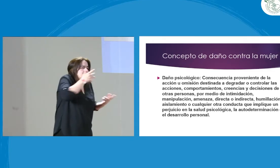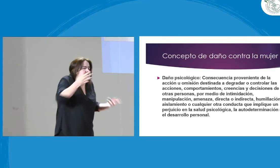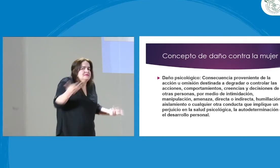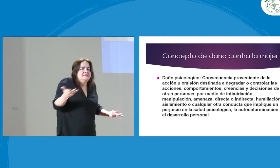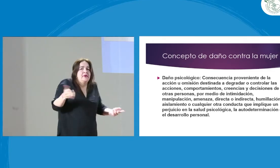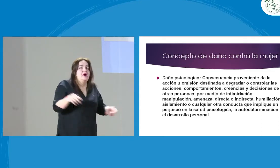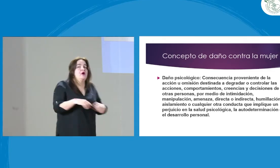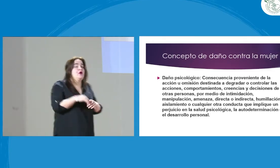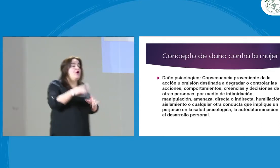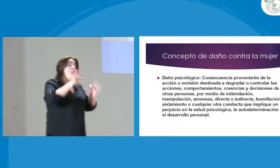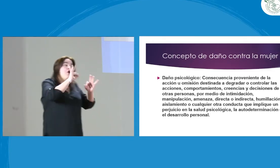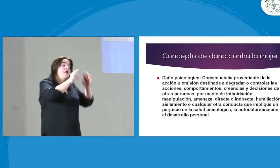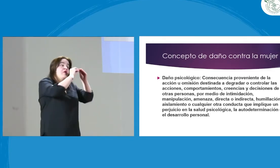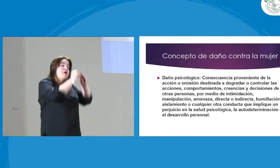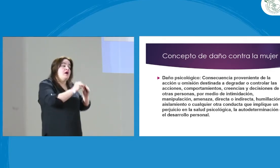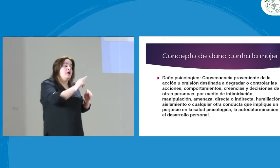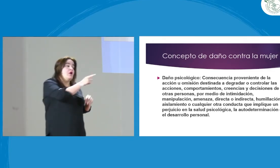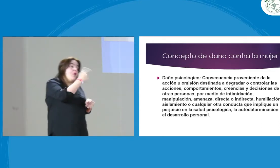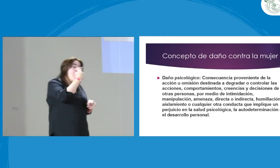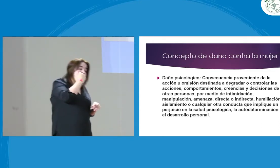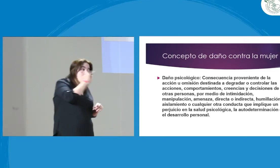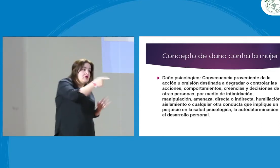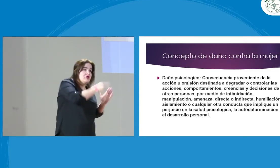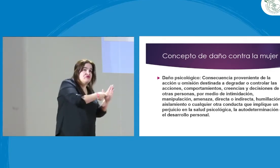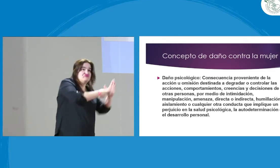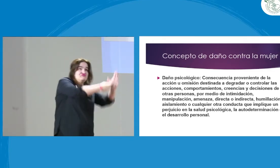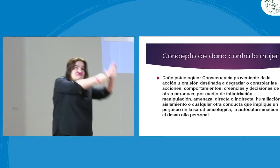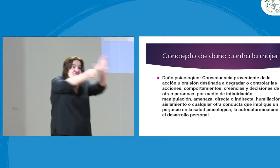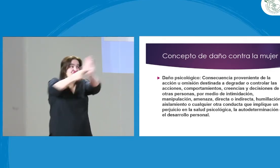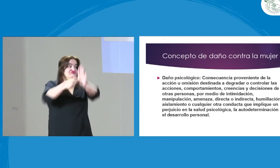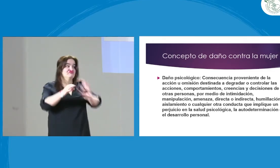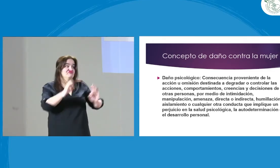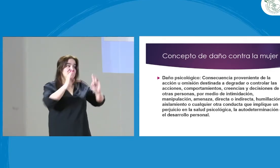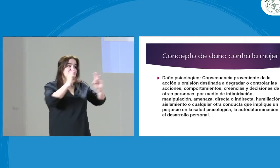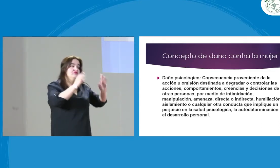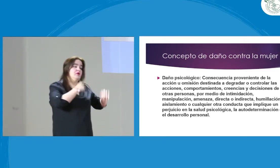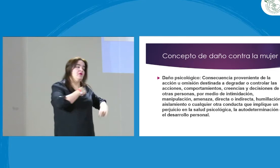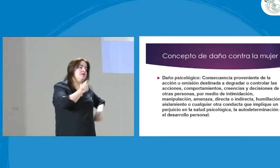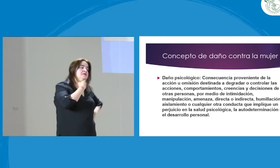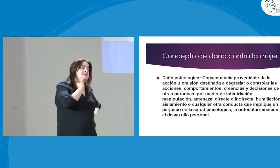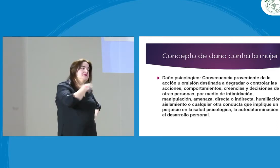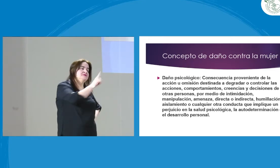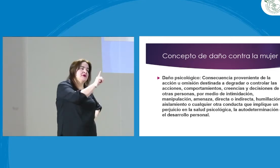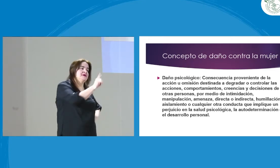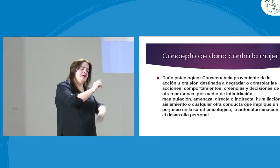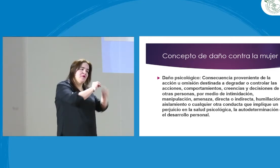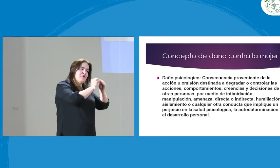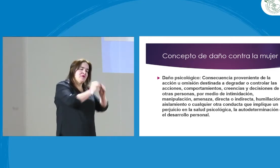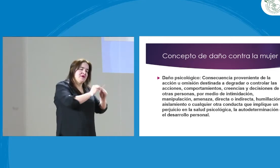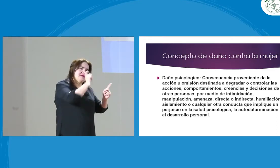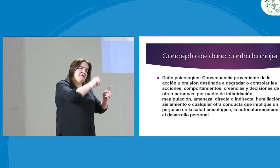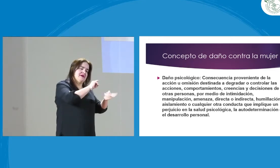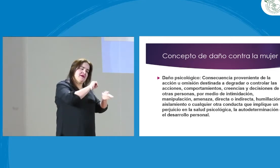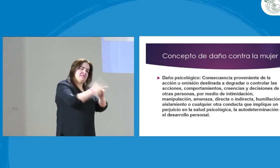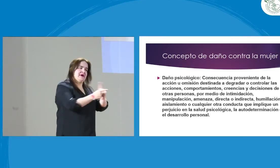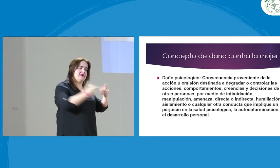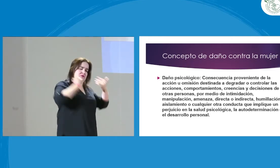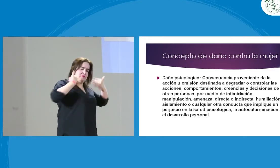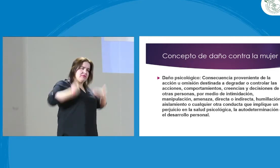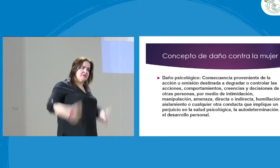Chantaje. Entonces, no puedo opinar, no puedo hablar. Esa es una manera. O si usted sale y se manifiesta entre la sociedad,